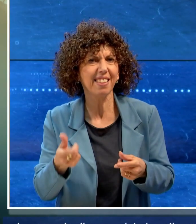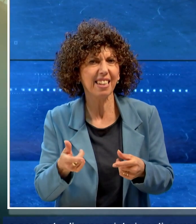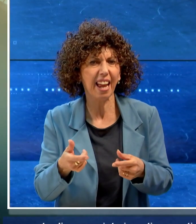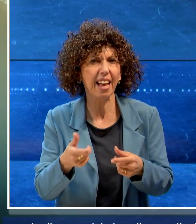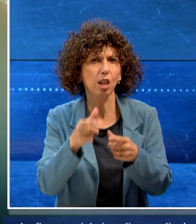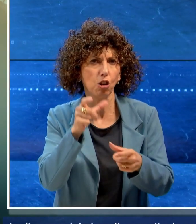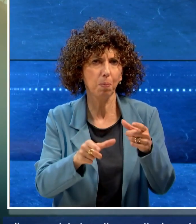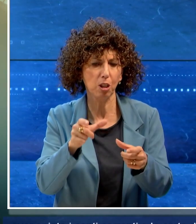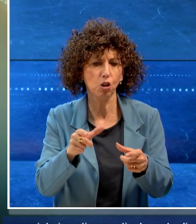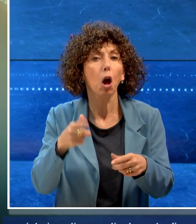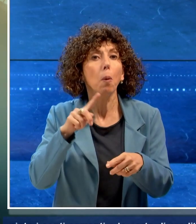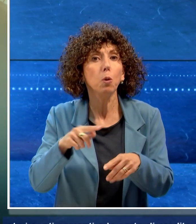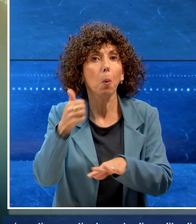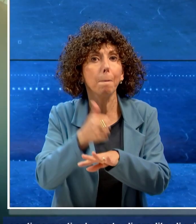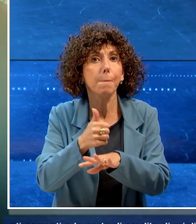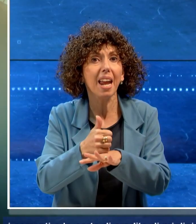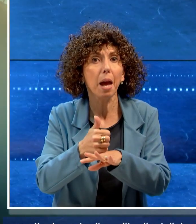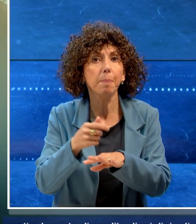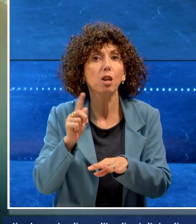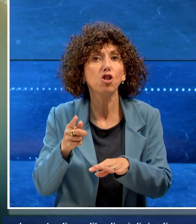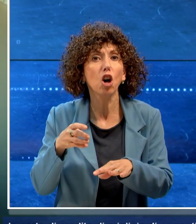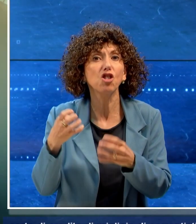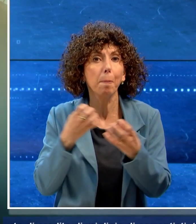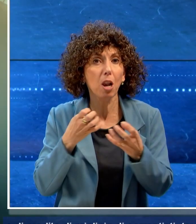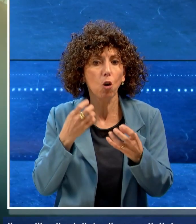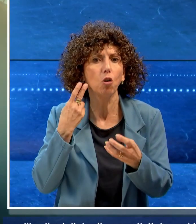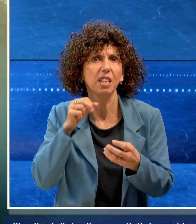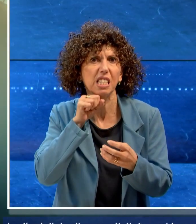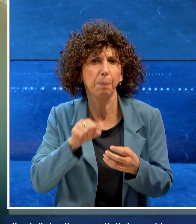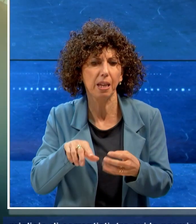correntisti, tra cui la premier Giorgia Meloni.